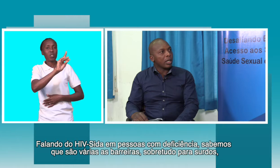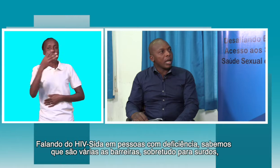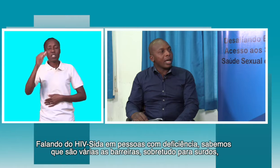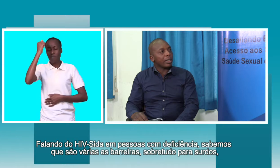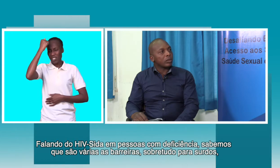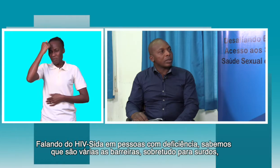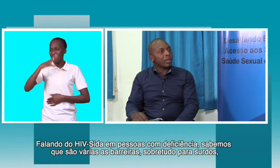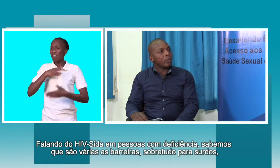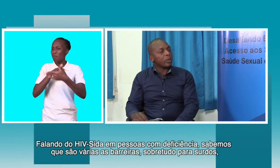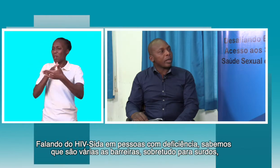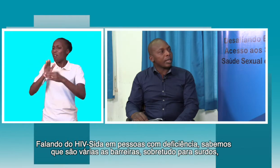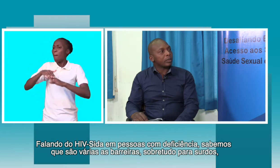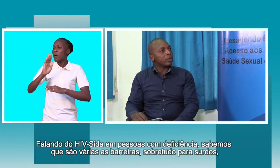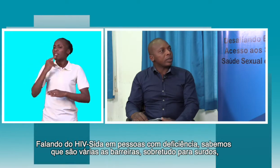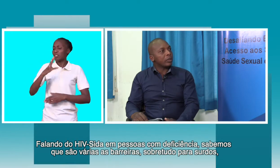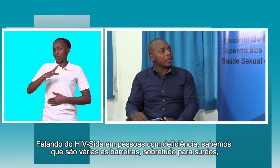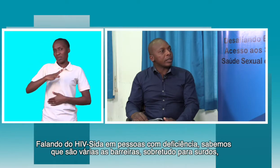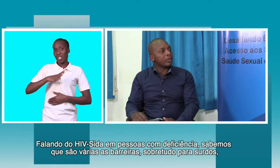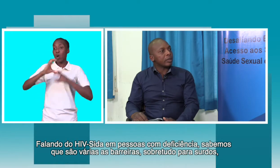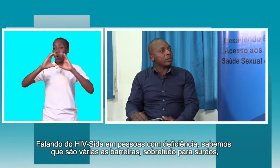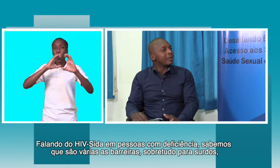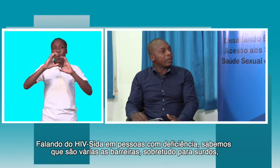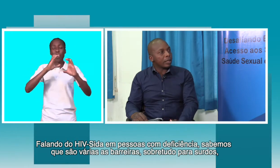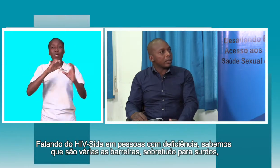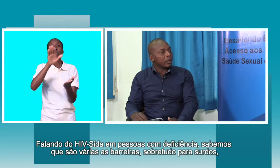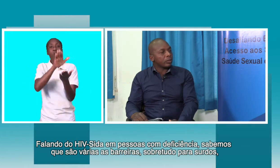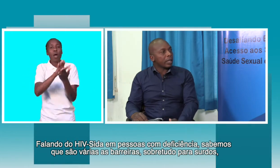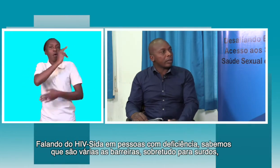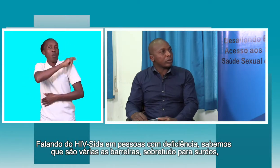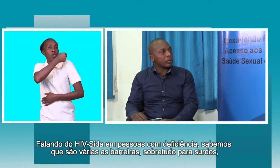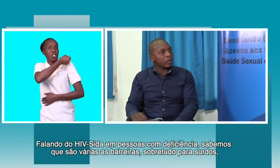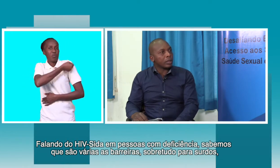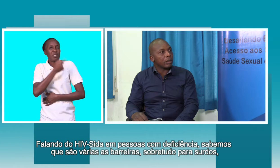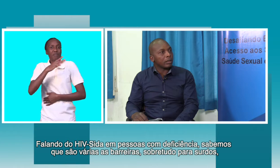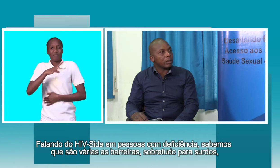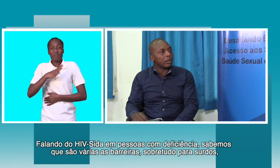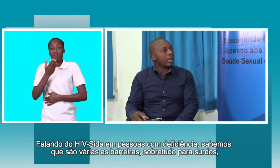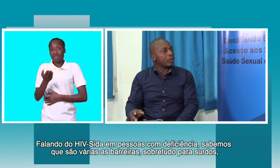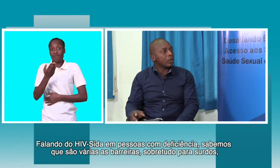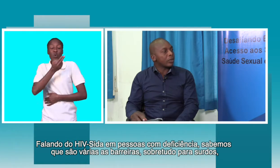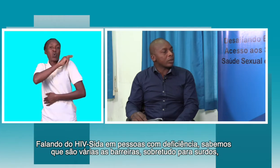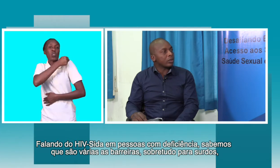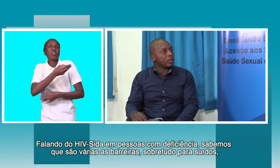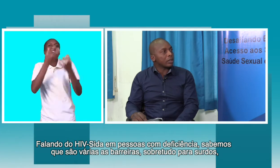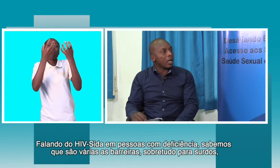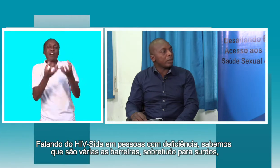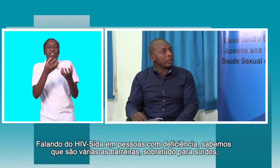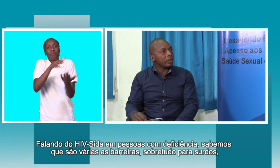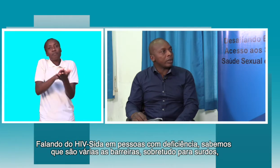ainda não estão preparadas, por exemplo, para termos técnicos que têm lidado com pessoas com deficiência auditiva